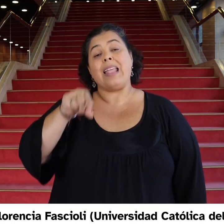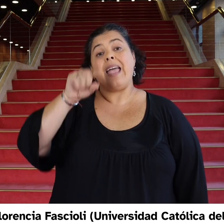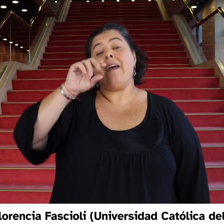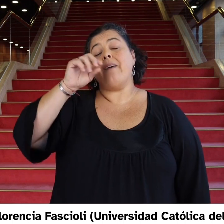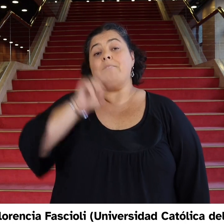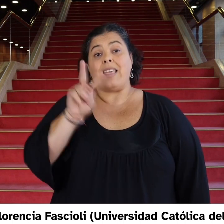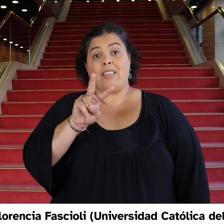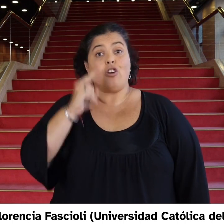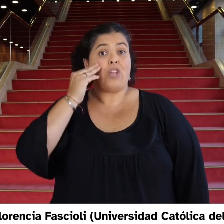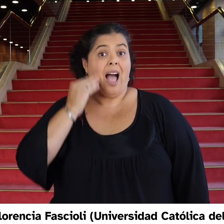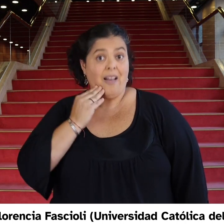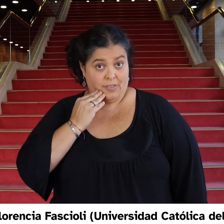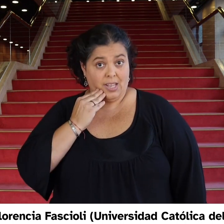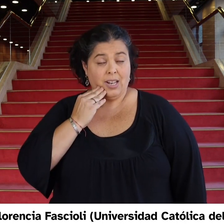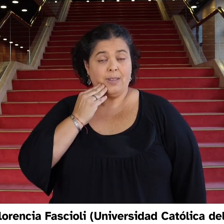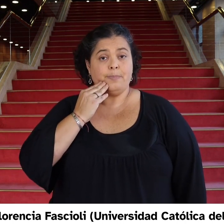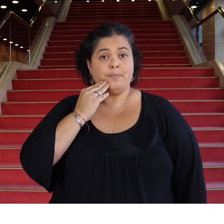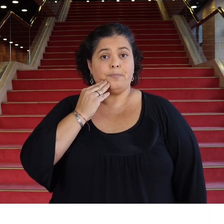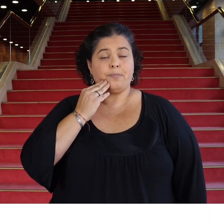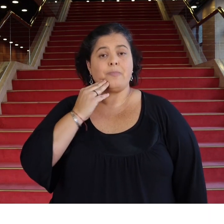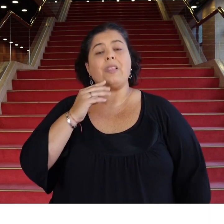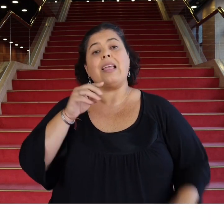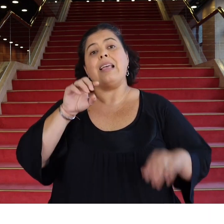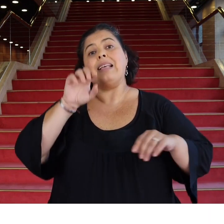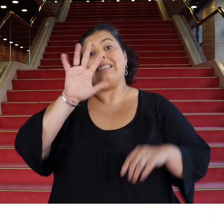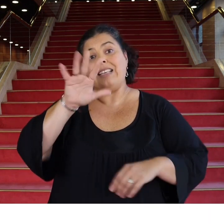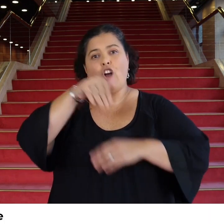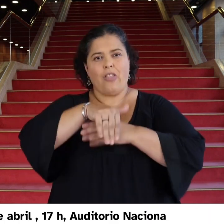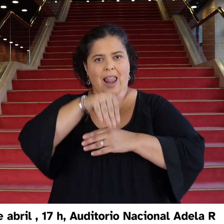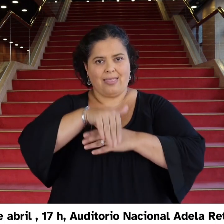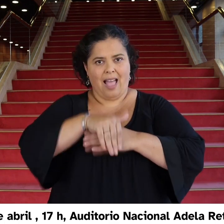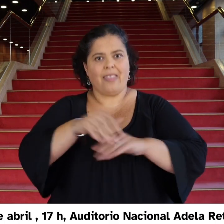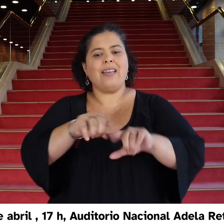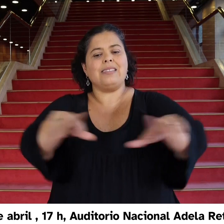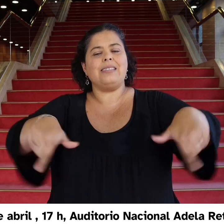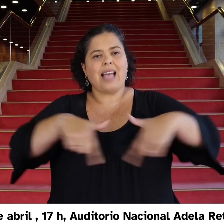22 de abril, 17 horas, Auditorio Nacional Adela Reta